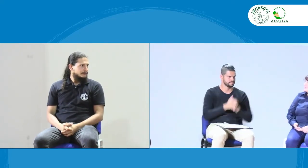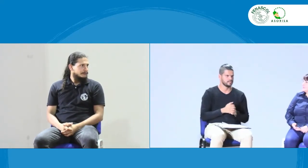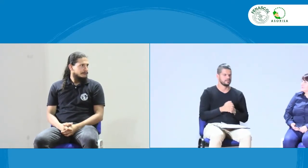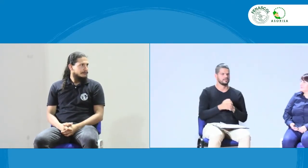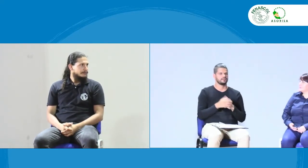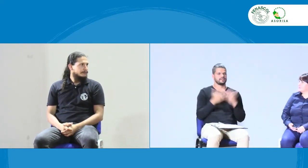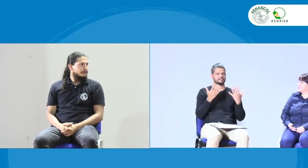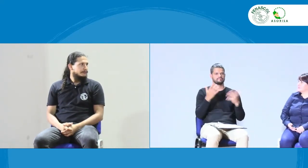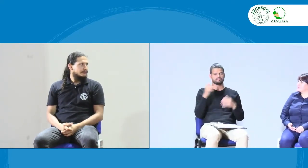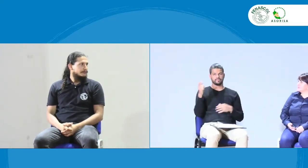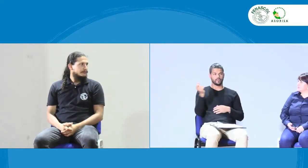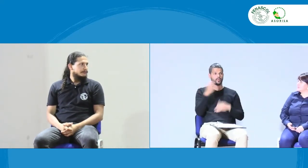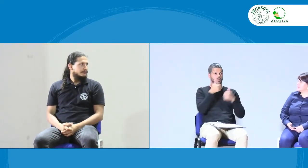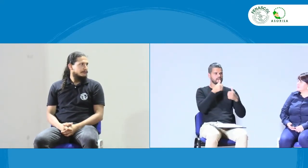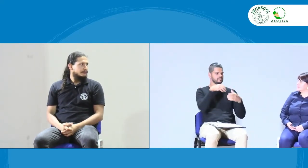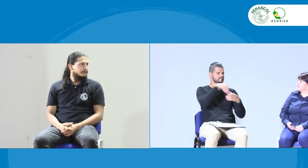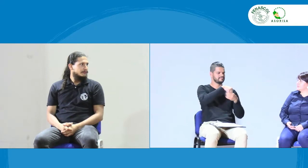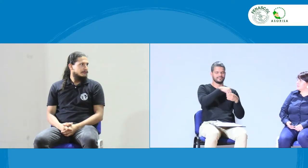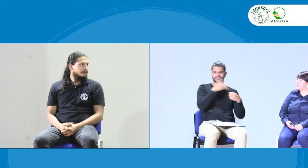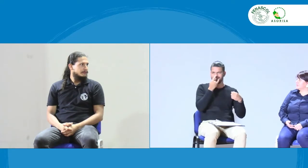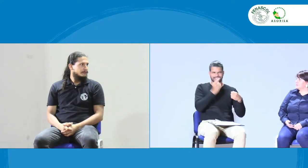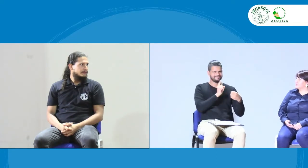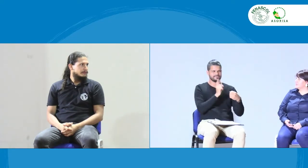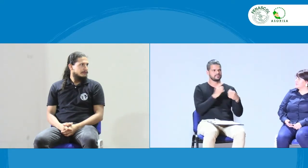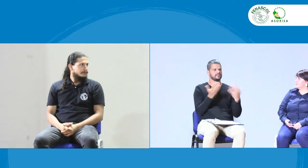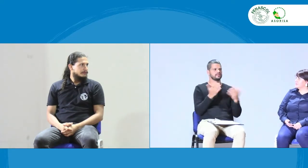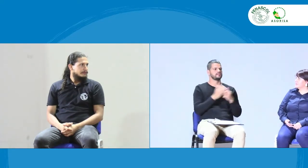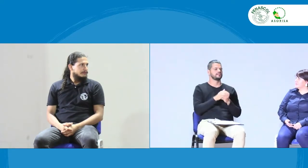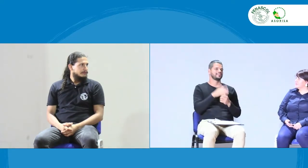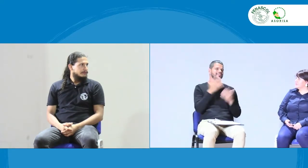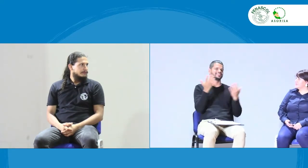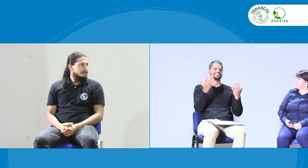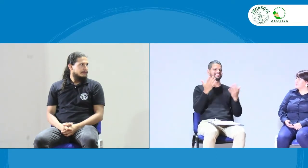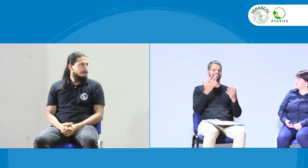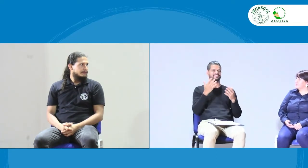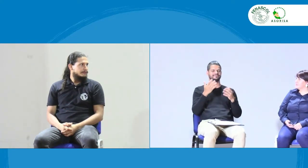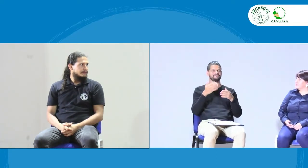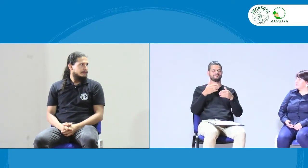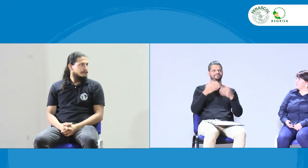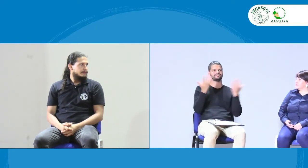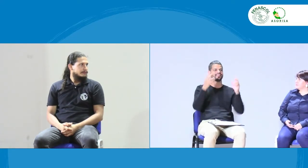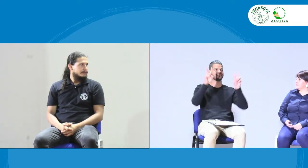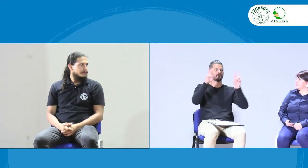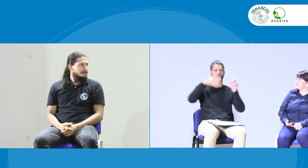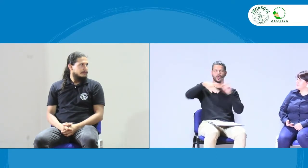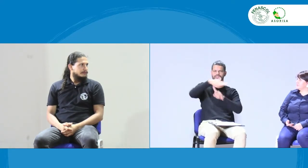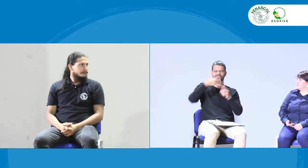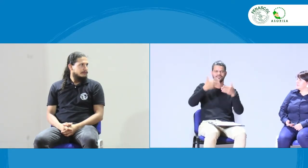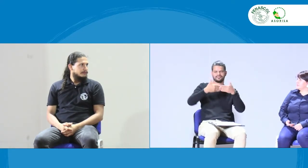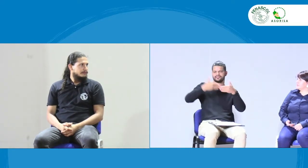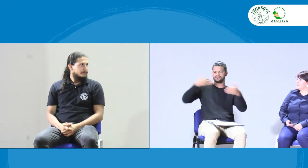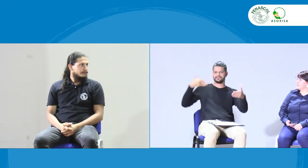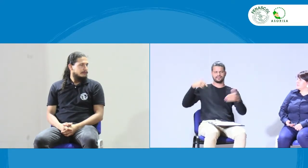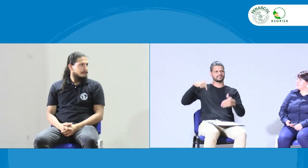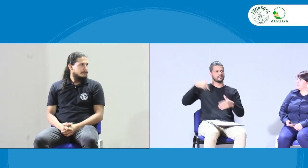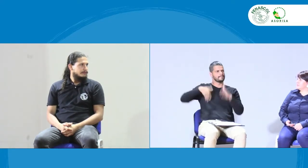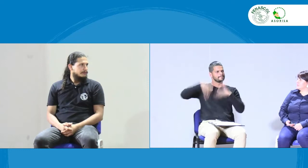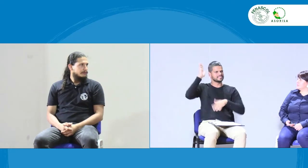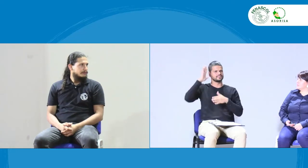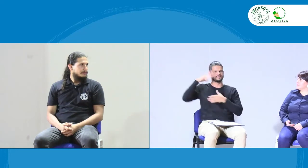Vamos a hablar sobre jóvenes y en el movimiento de jóvenes. Esa pregunta es muy, muy buena e interesante. Hablando